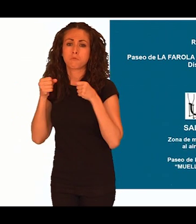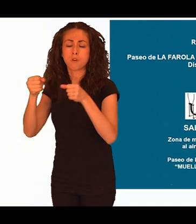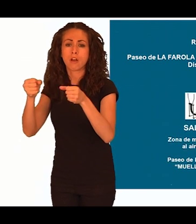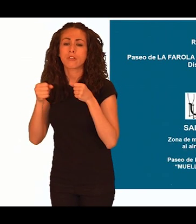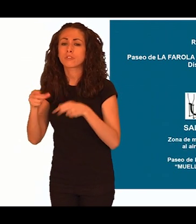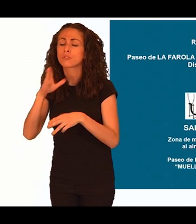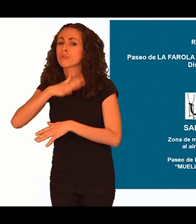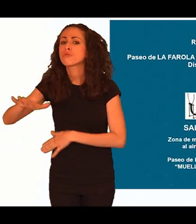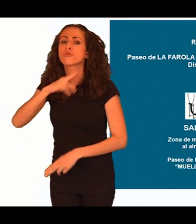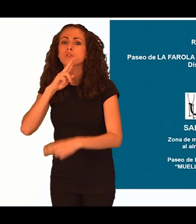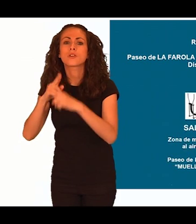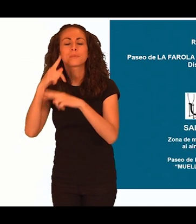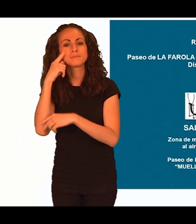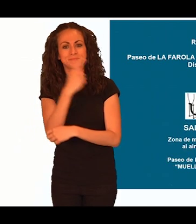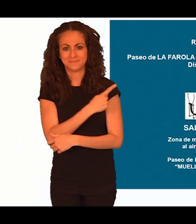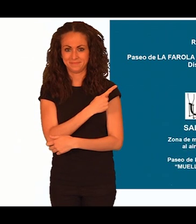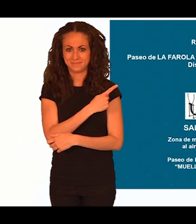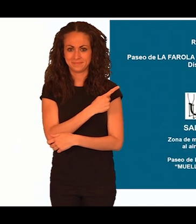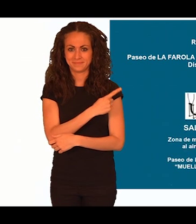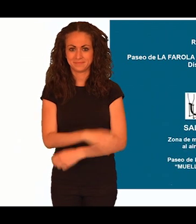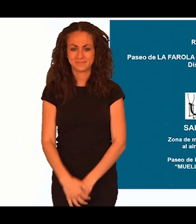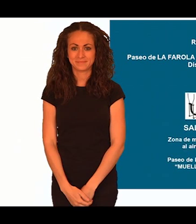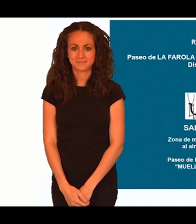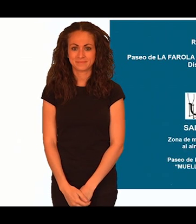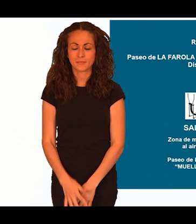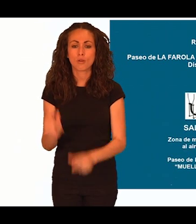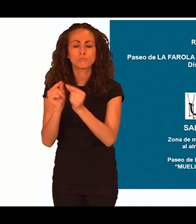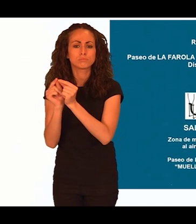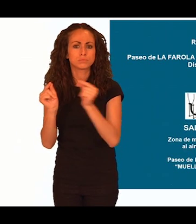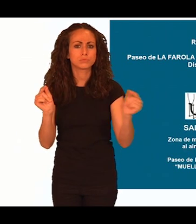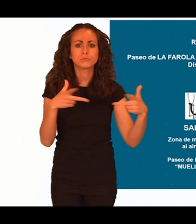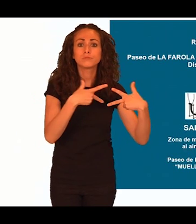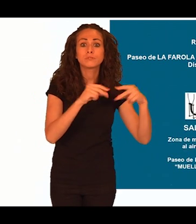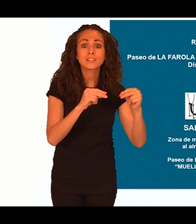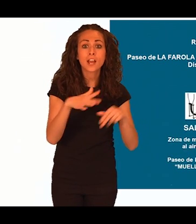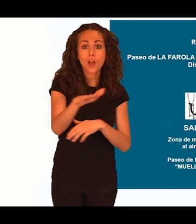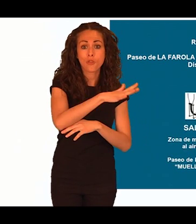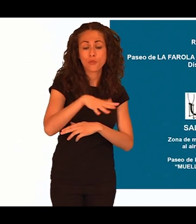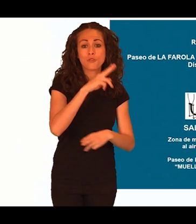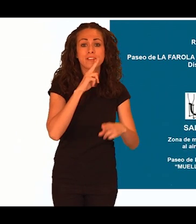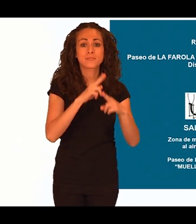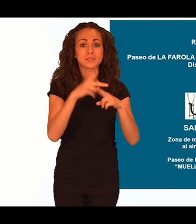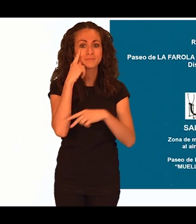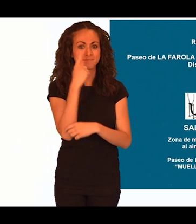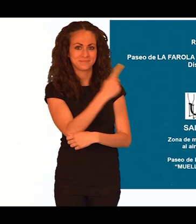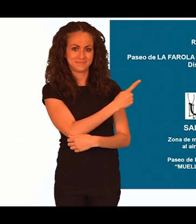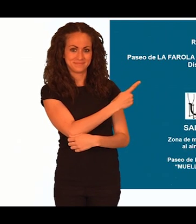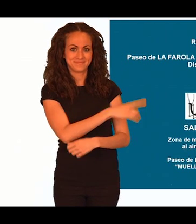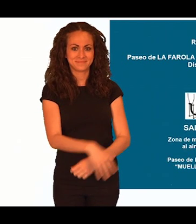libre situada en el Paseo de la Farola Muelle 1 Esta ruta finaliza en la zona de musculación al aire libre de Paso Marítimo Pablo Ruiz